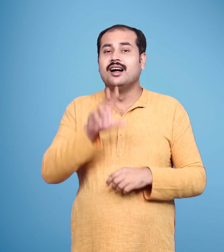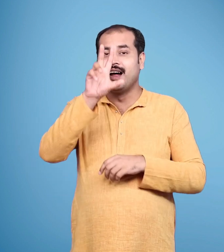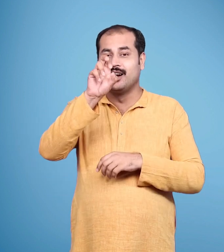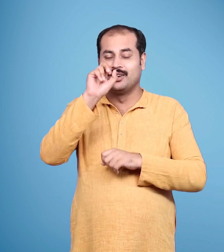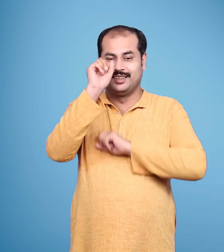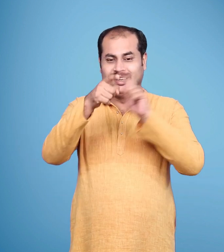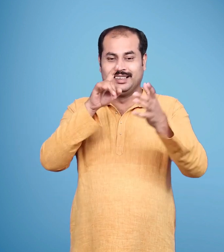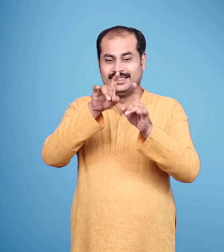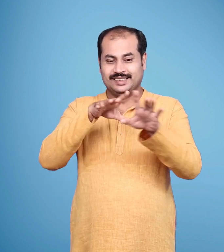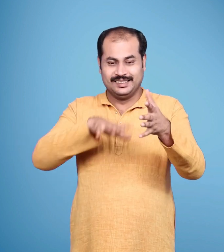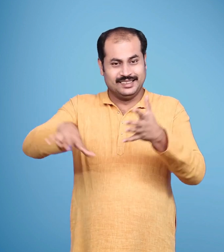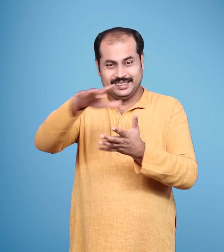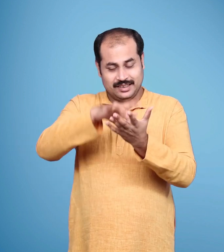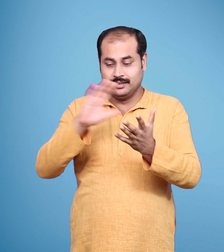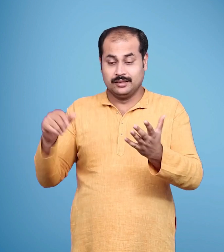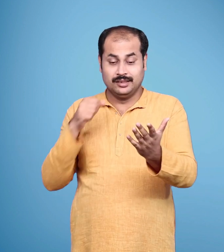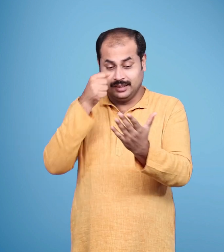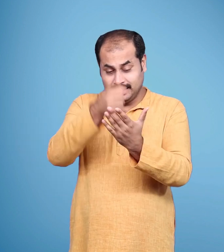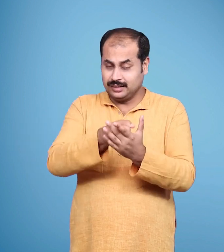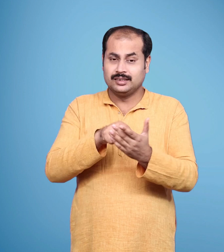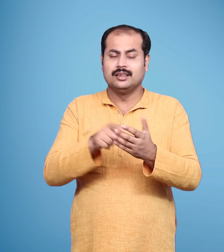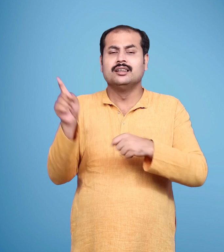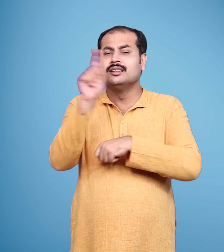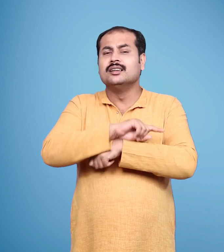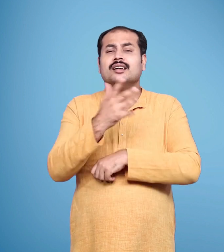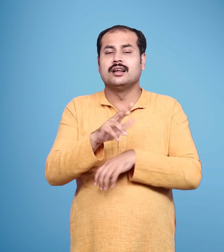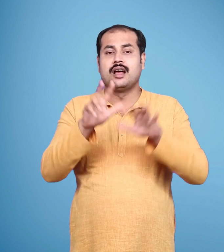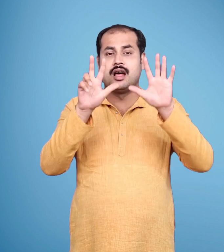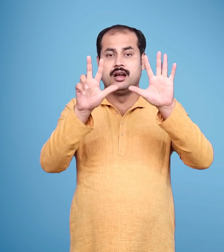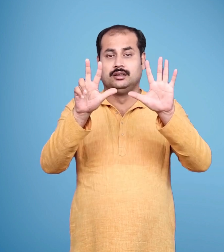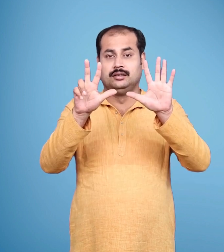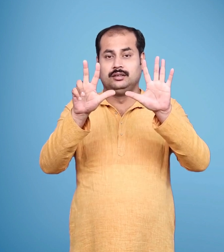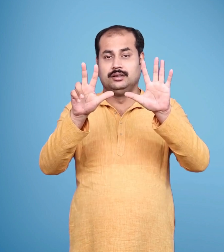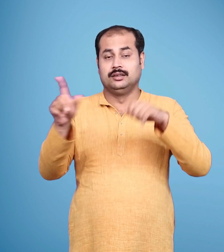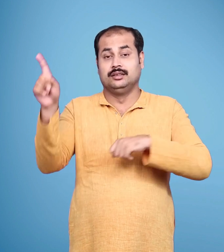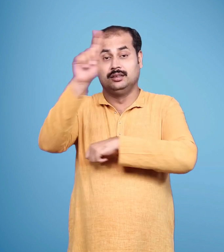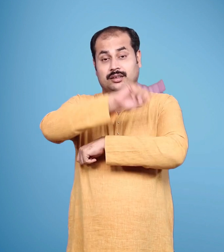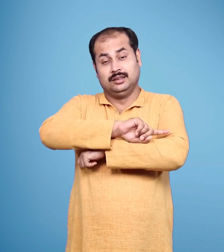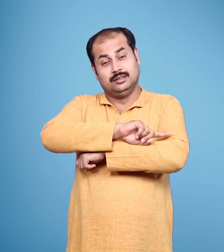सेना और रत खेतों से होकर नहीं जा सकते थे वे आठ दिन बाद अयुद्या पहुँचे